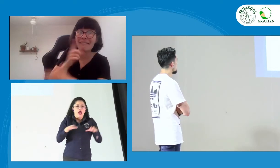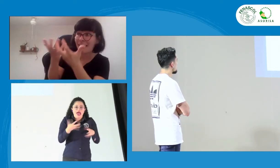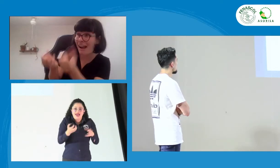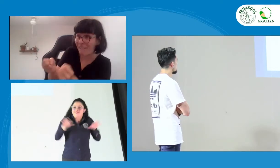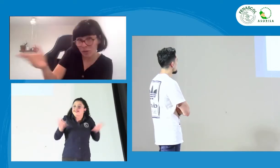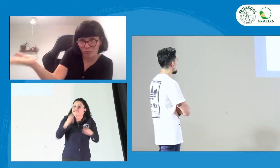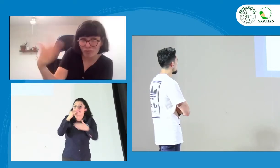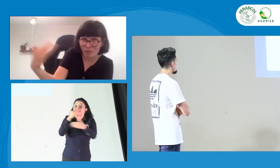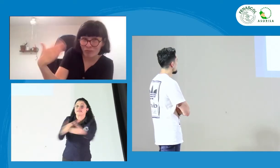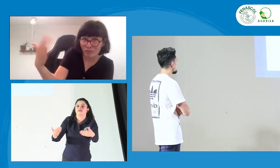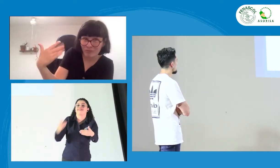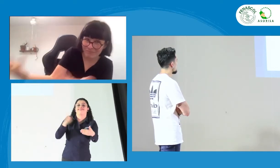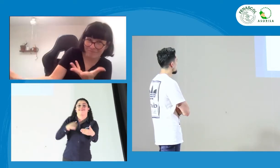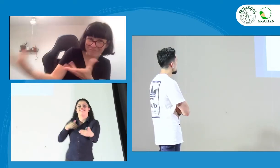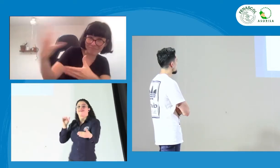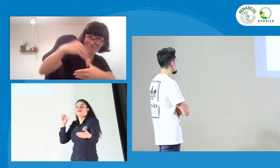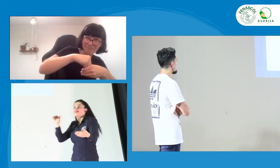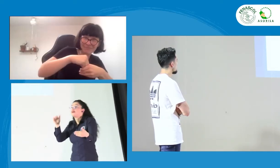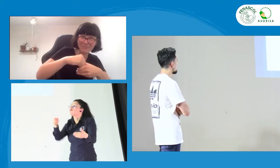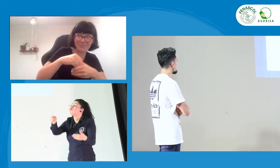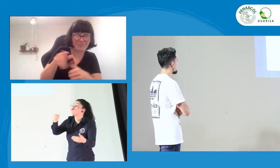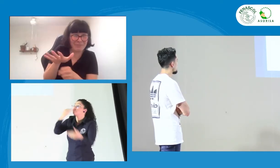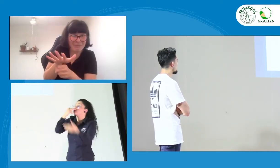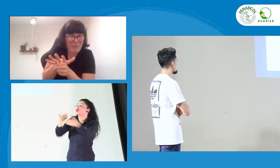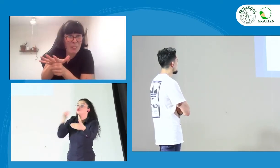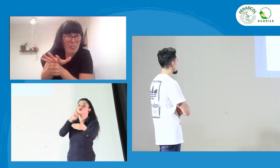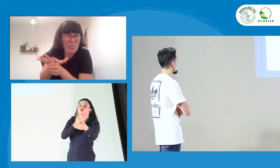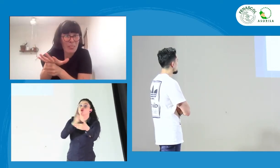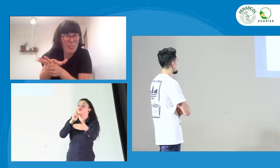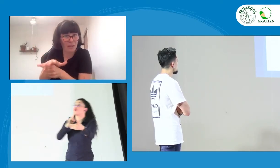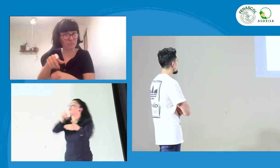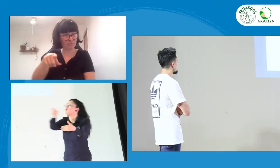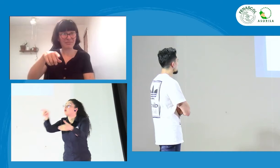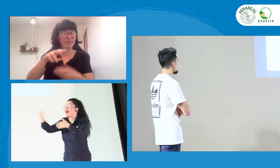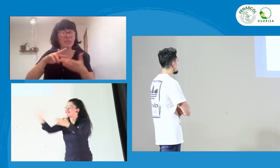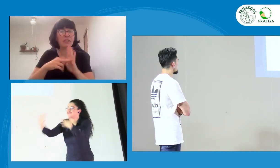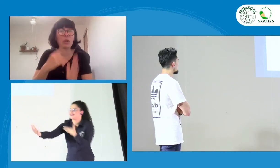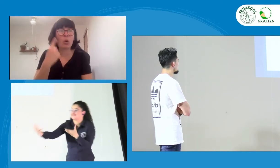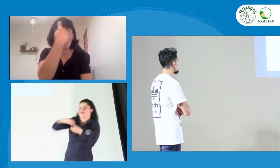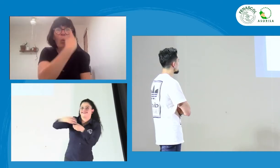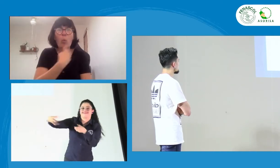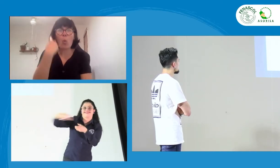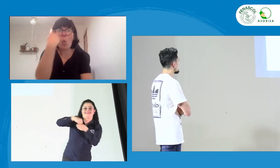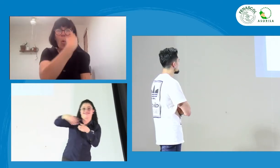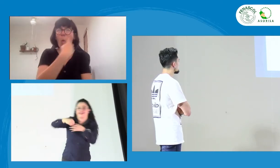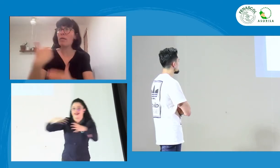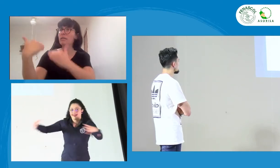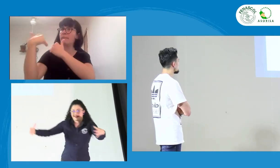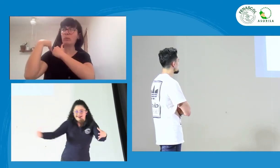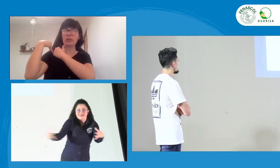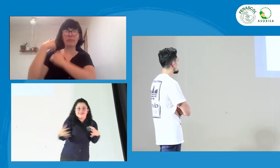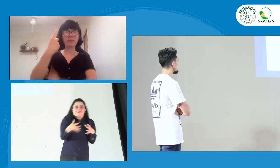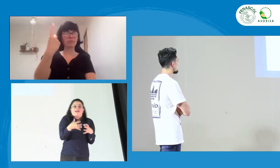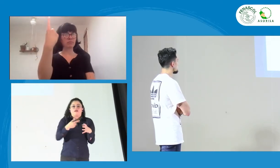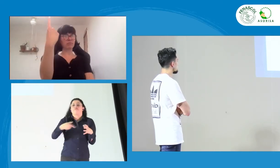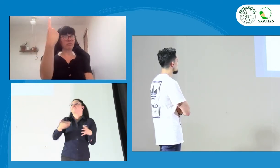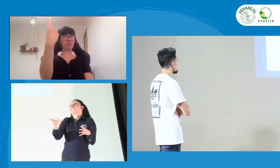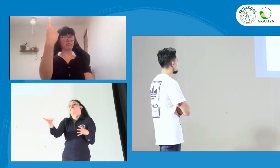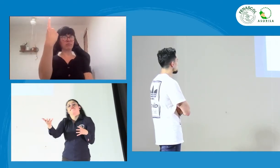abrirle la oportunidad a los niños sordos para que puedan hacer parte de esos espacios locales. Y